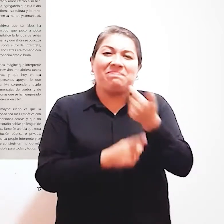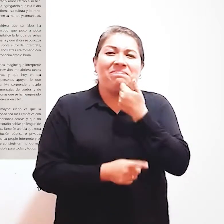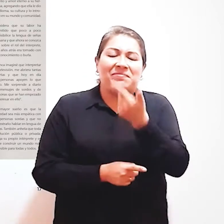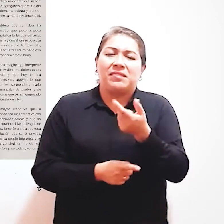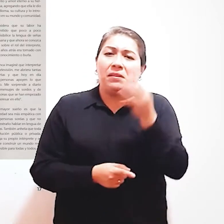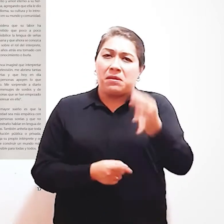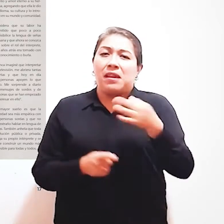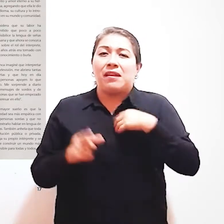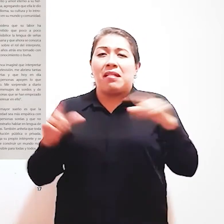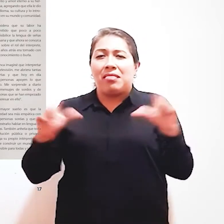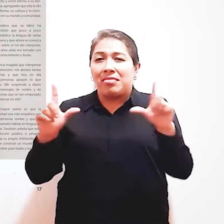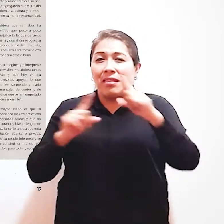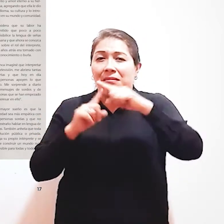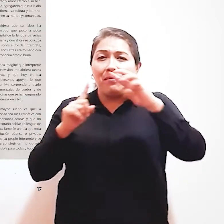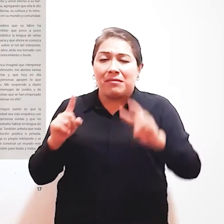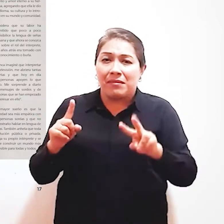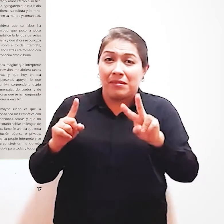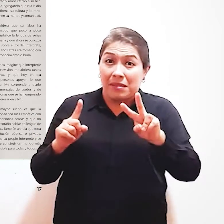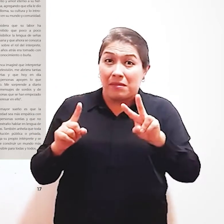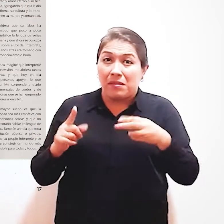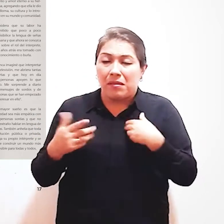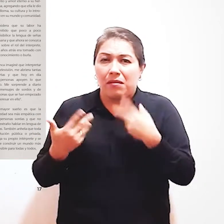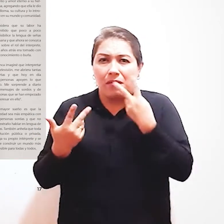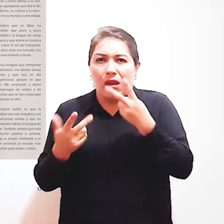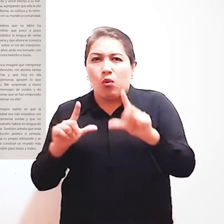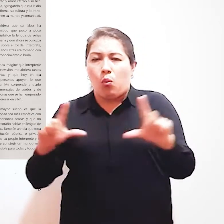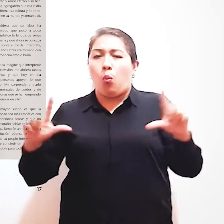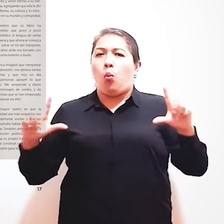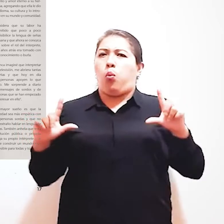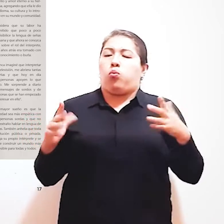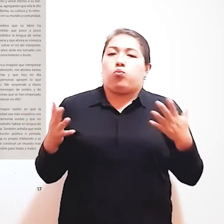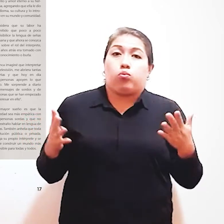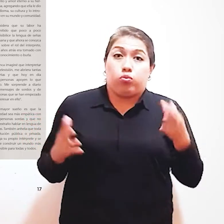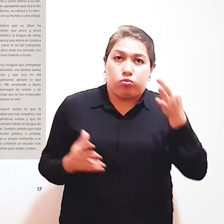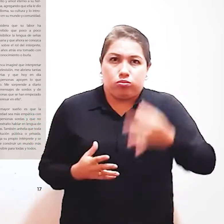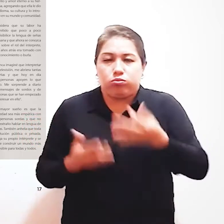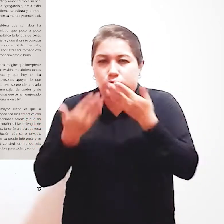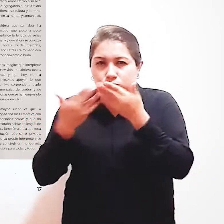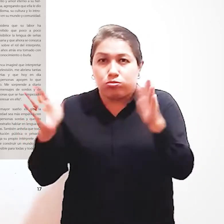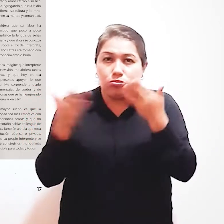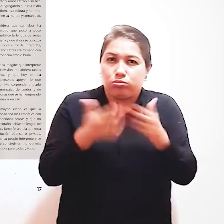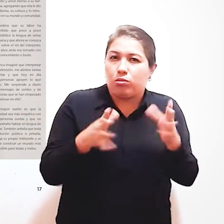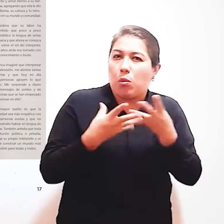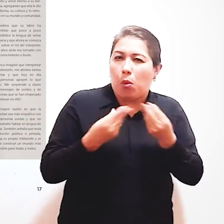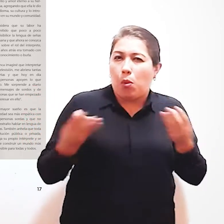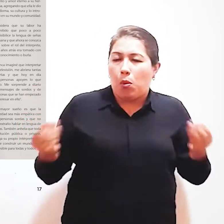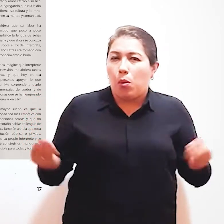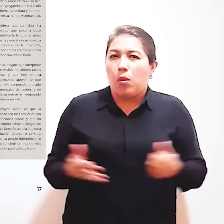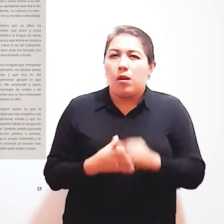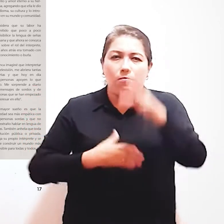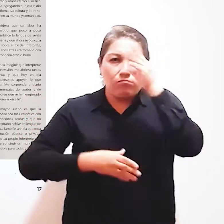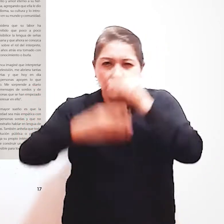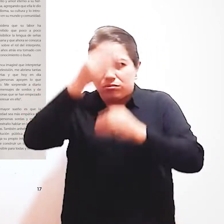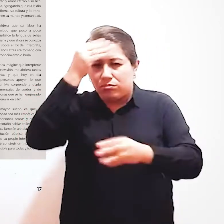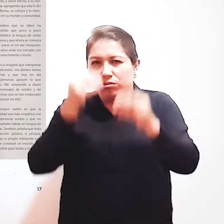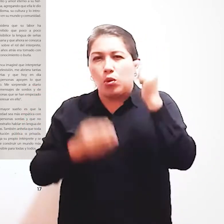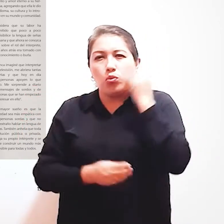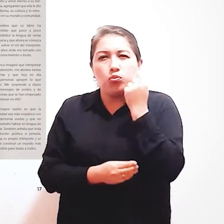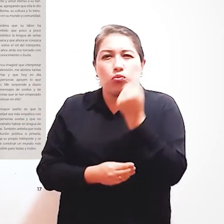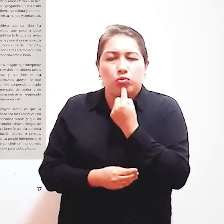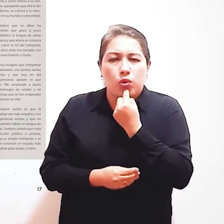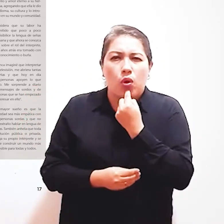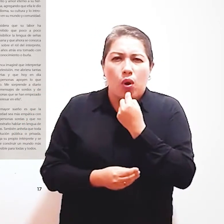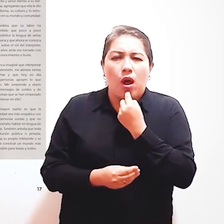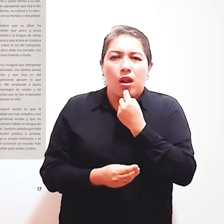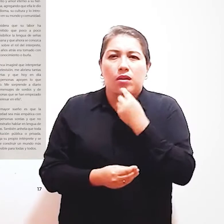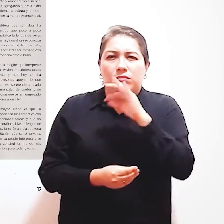televisión Me abriera tantas puertas Y que hoy en día Las personas apoyen lo que hago Me sorprende a diario Los mensajes de sordos